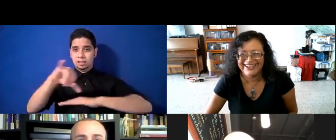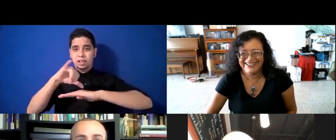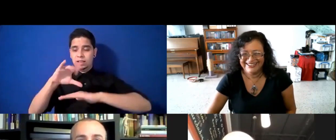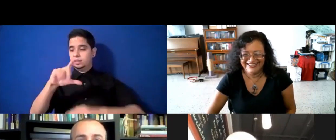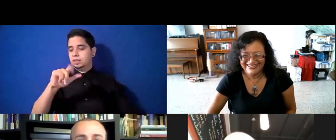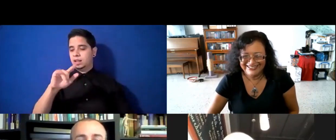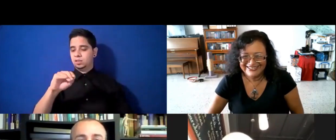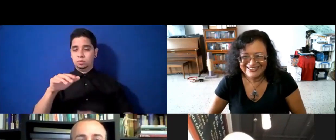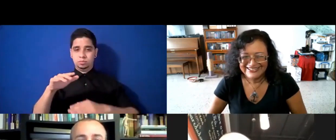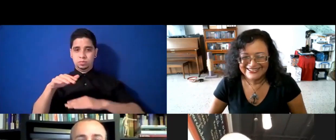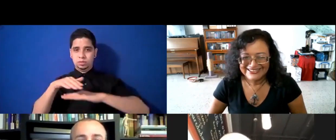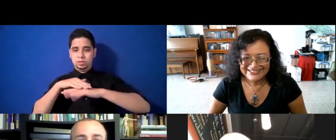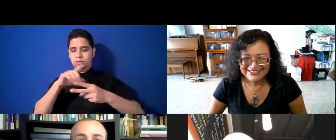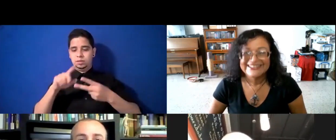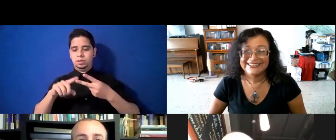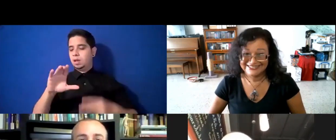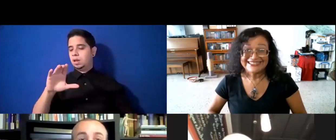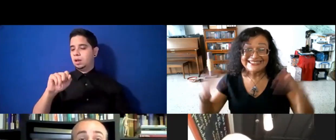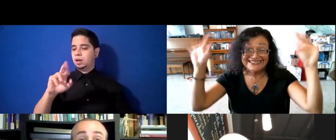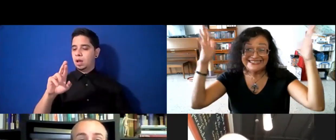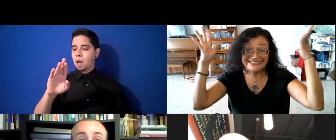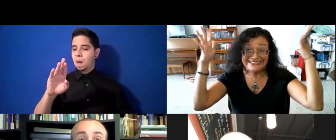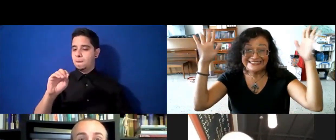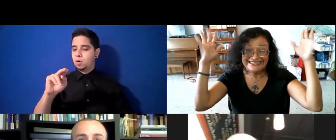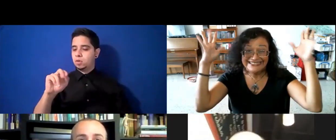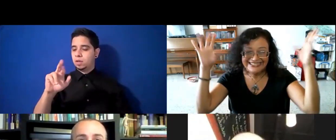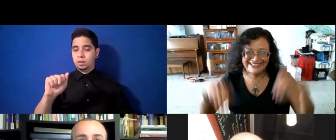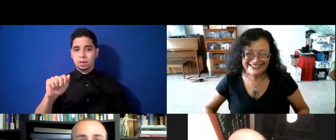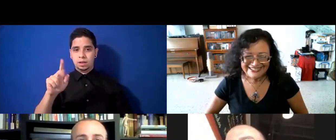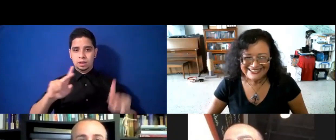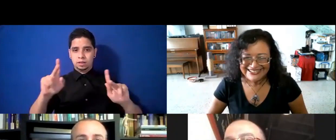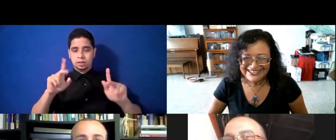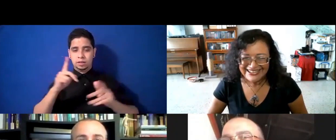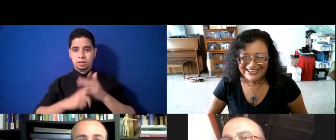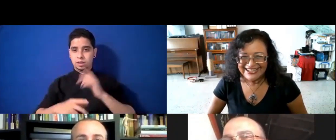La carbonara, que yo sé que hay algunos de ustedes por ahí que son locos con esa pizza.